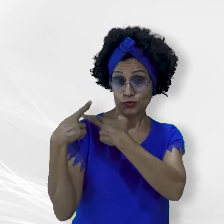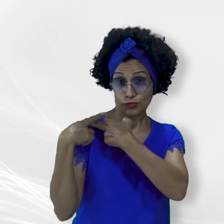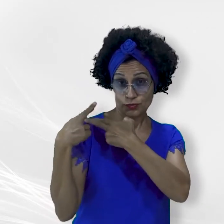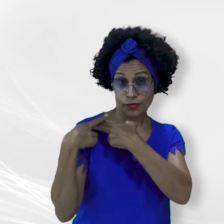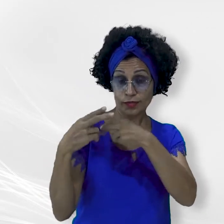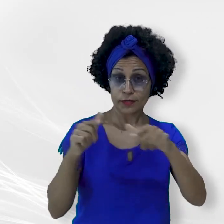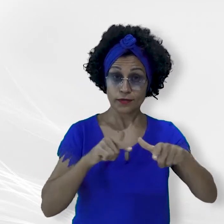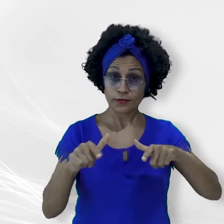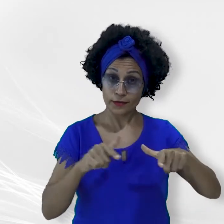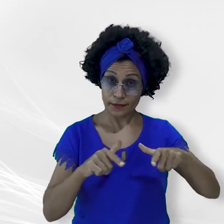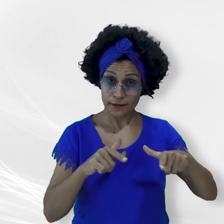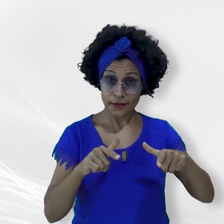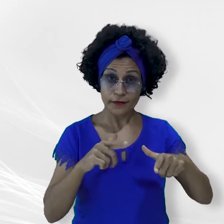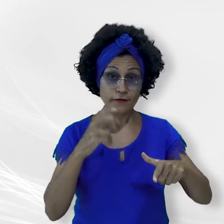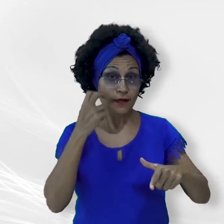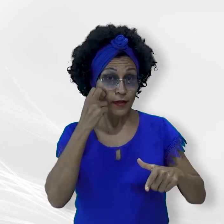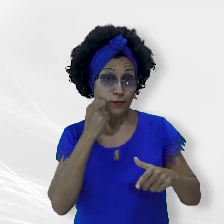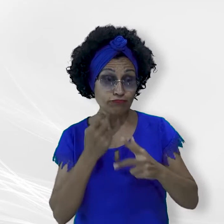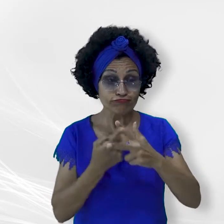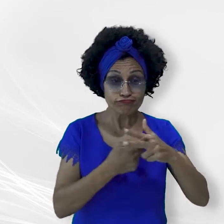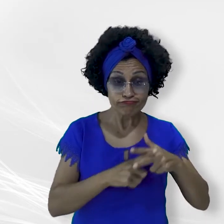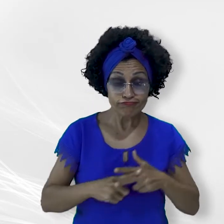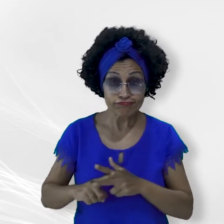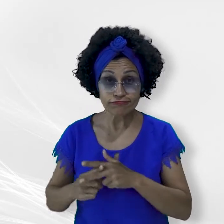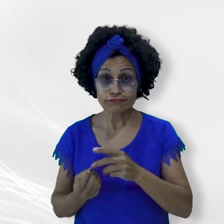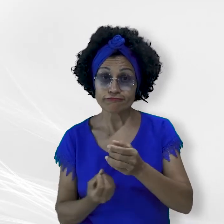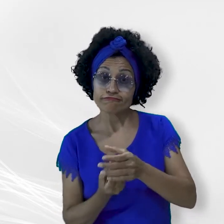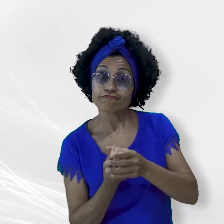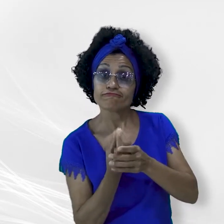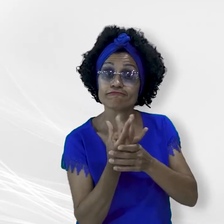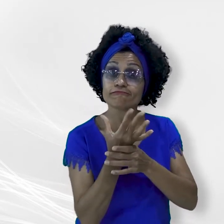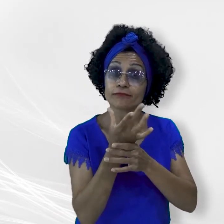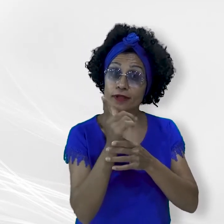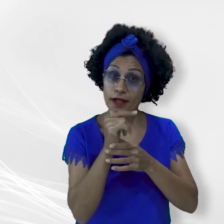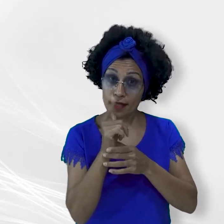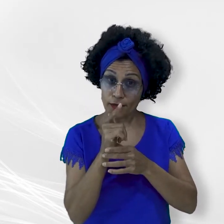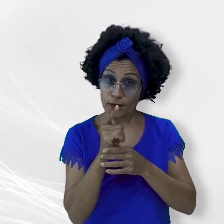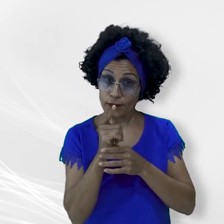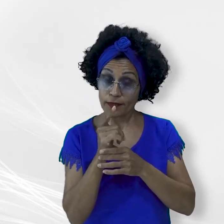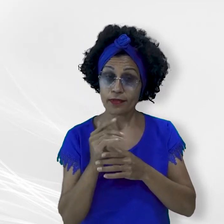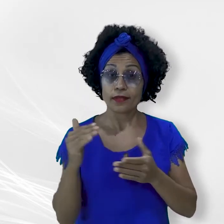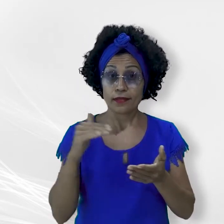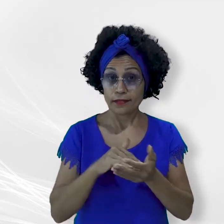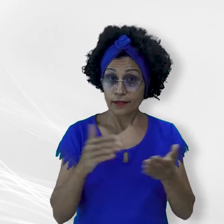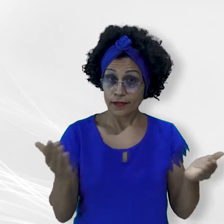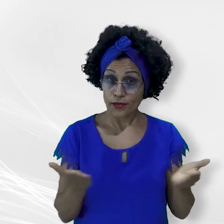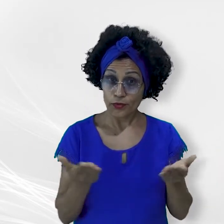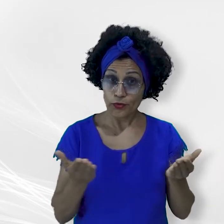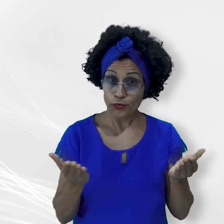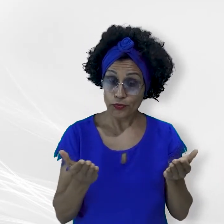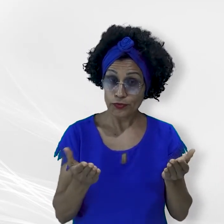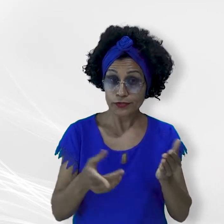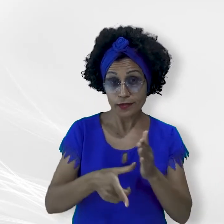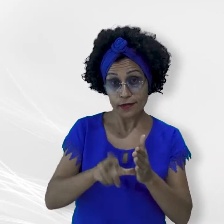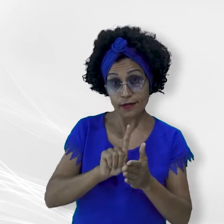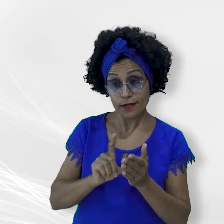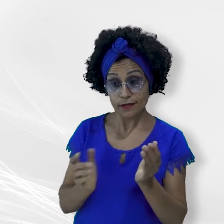caracterização e busca da reparação das nascentes. Até o momento, mesmo diante da pandemia, o projeto atuou nos